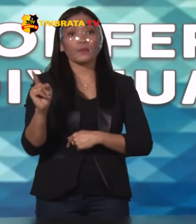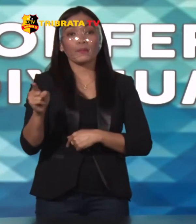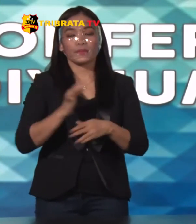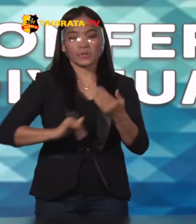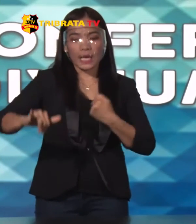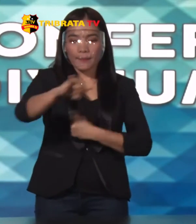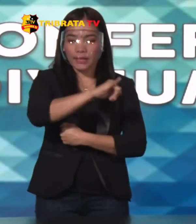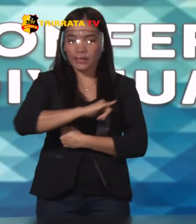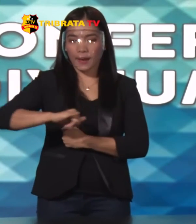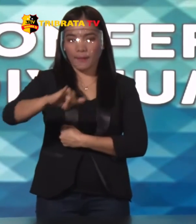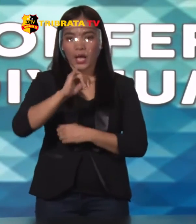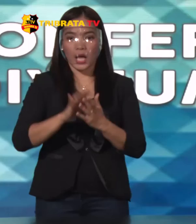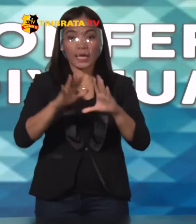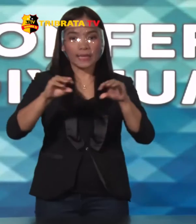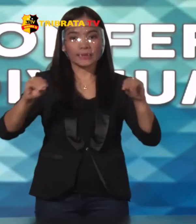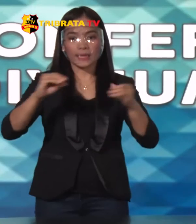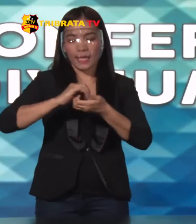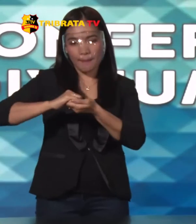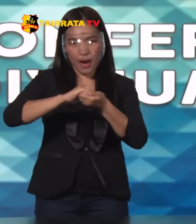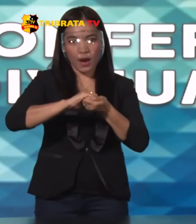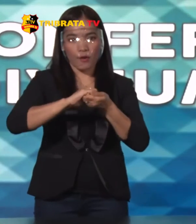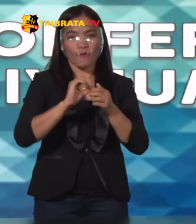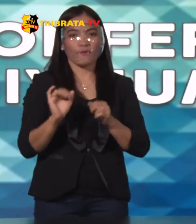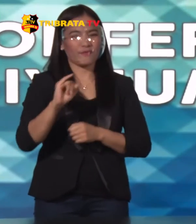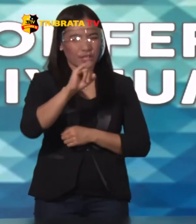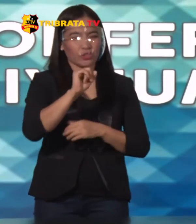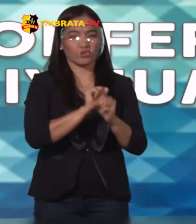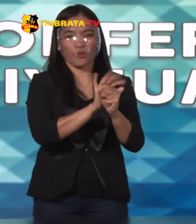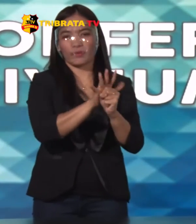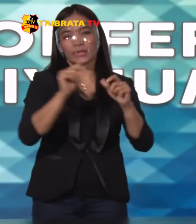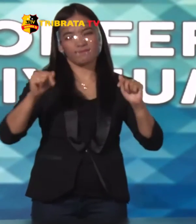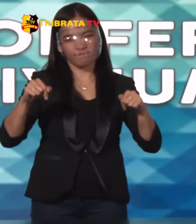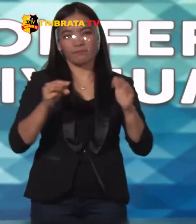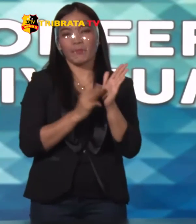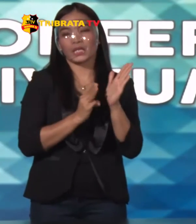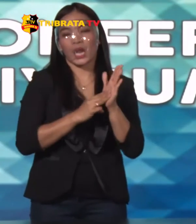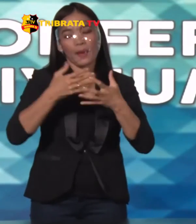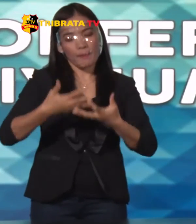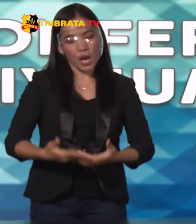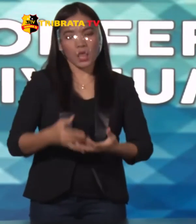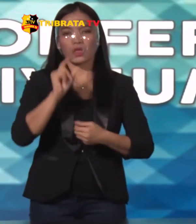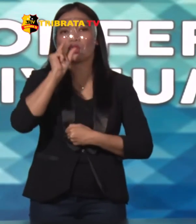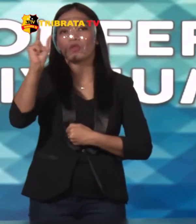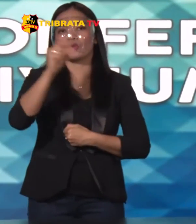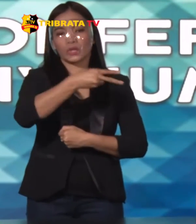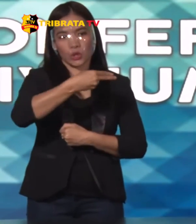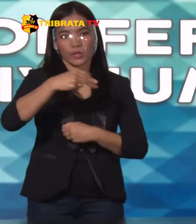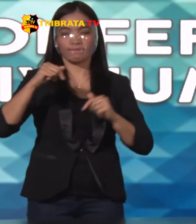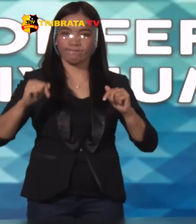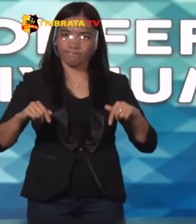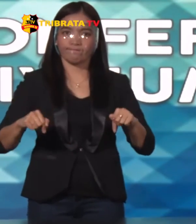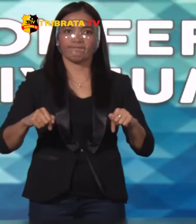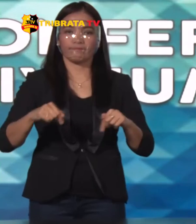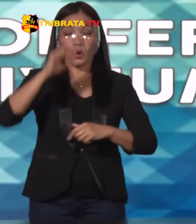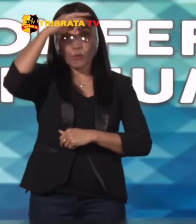-sama Menangani Virus corona Yang sedang menjadi pandemi Di negeri ini Tentunya